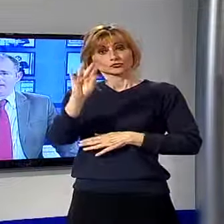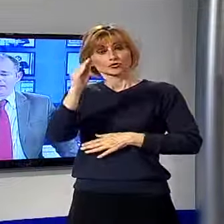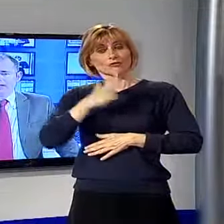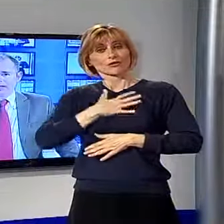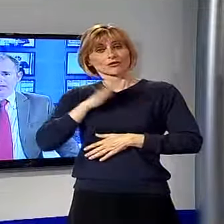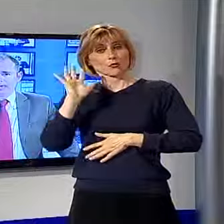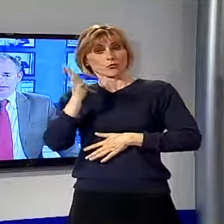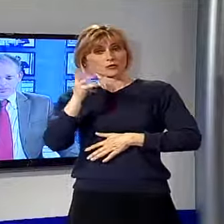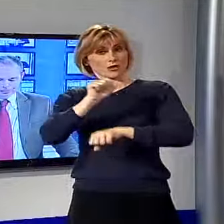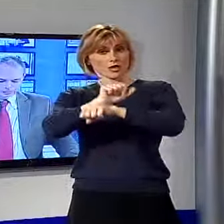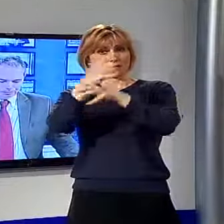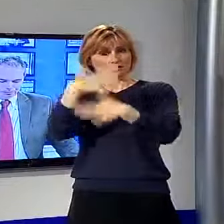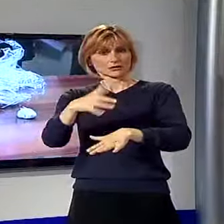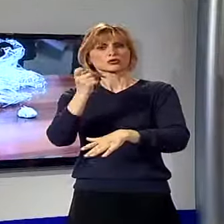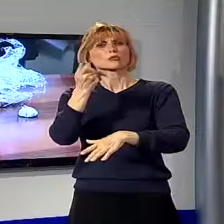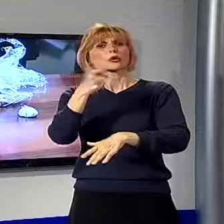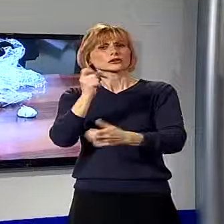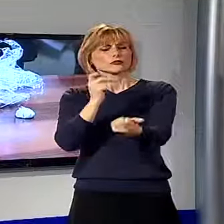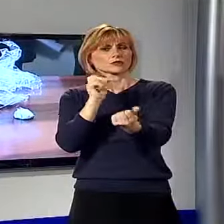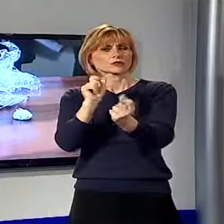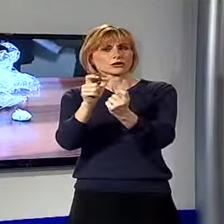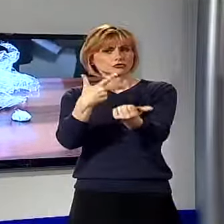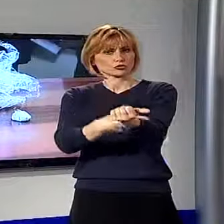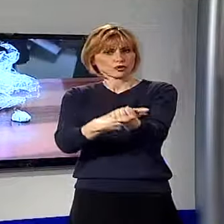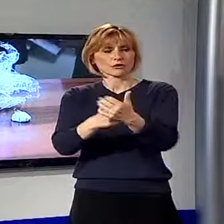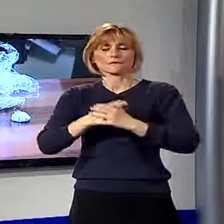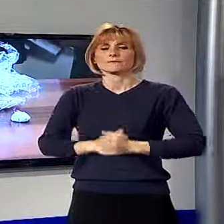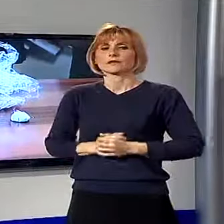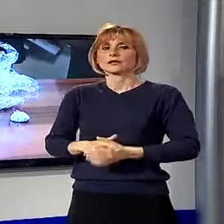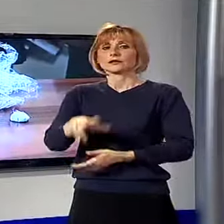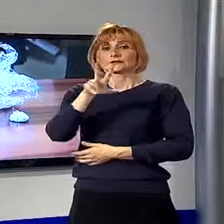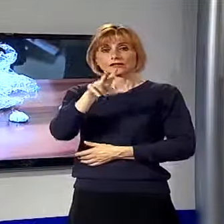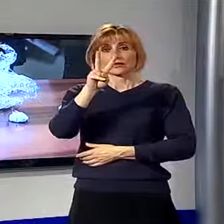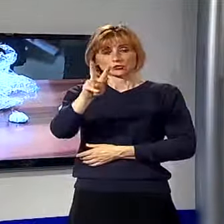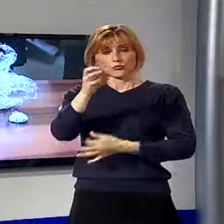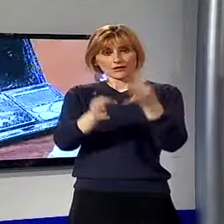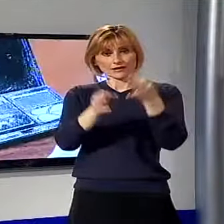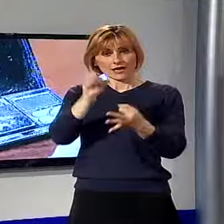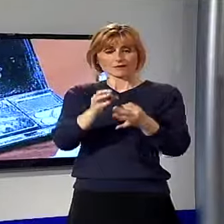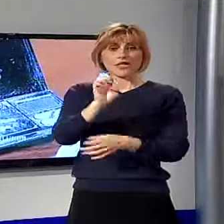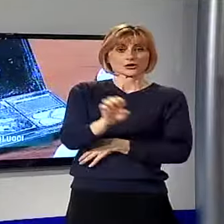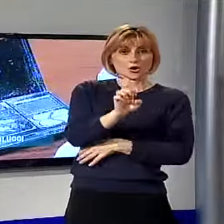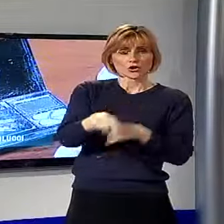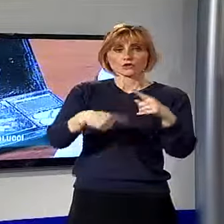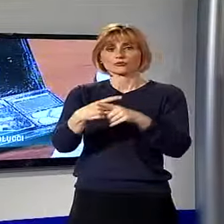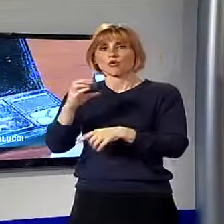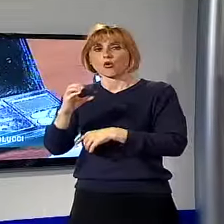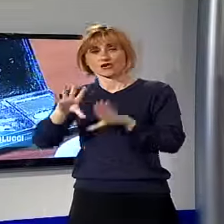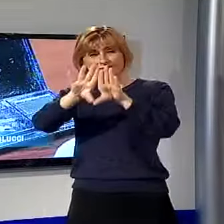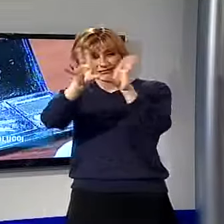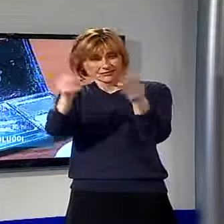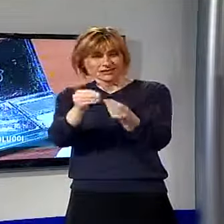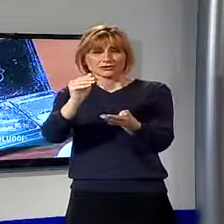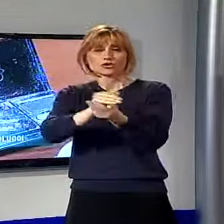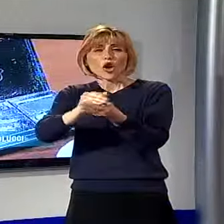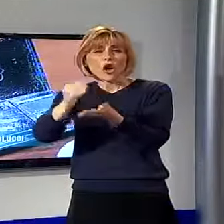arrestato dai carabinieri. 32 grammi di eroina, 3,5 di cocaina. In totale una quarantina di